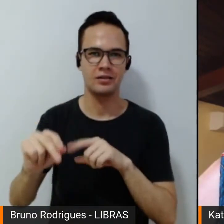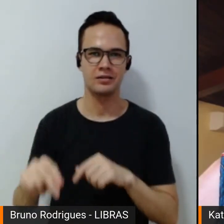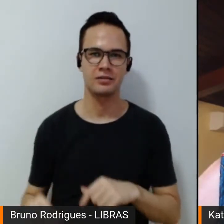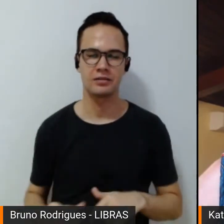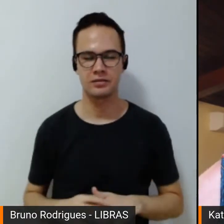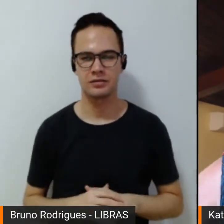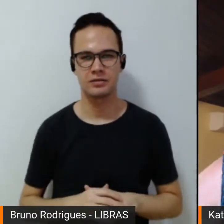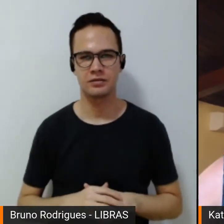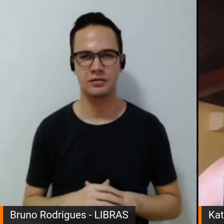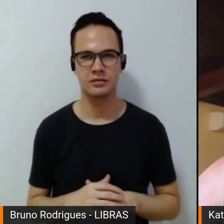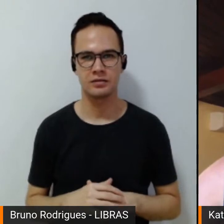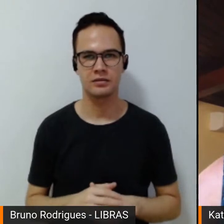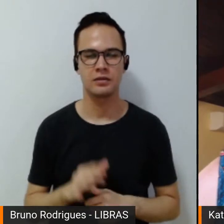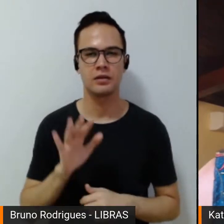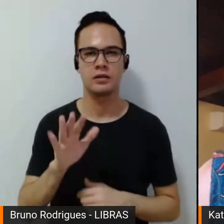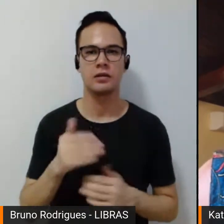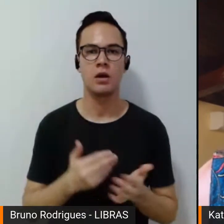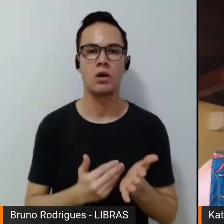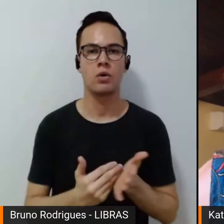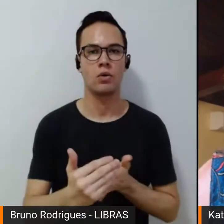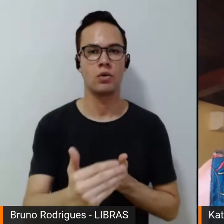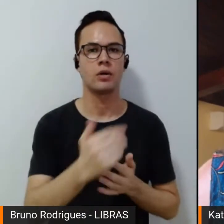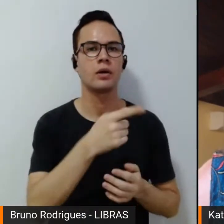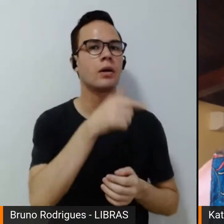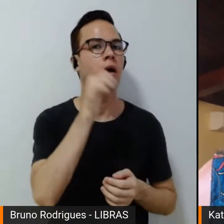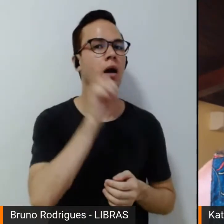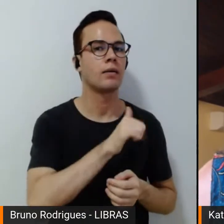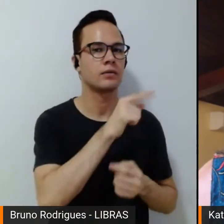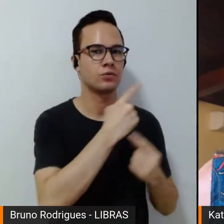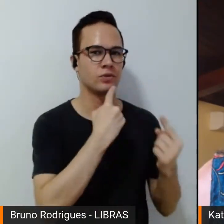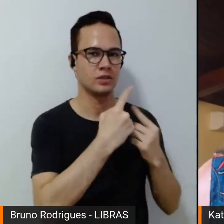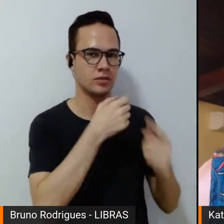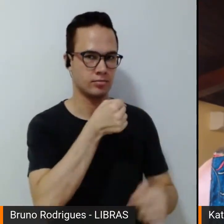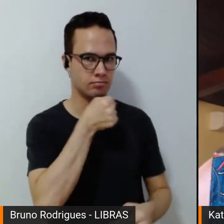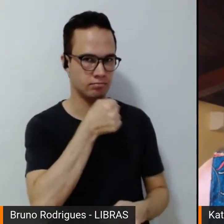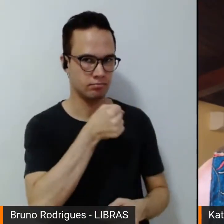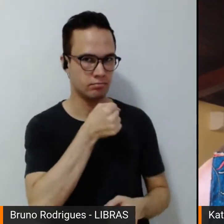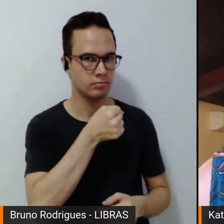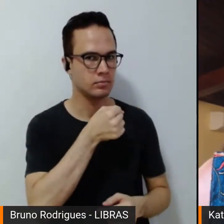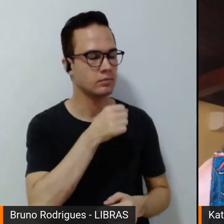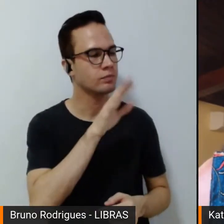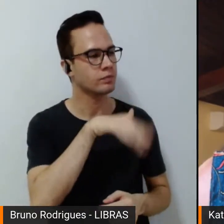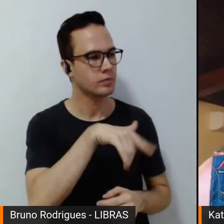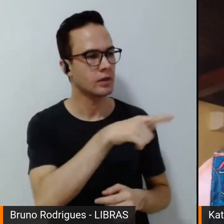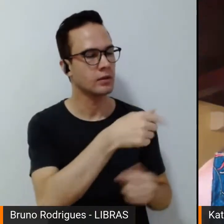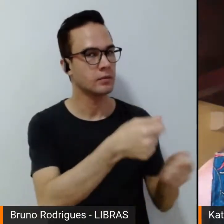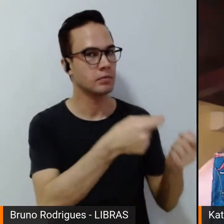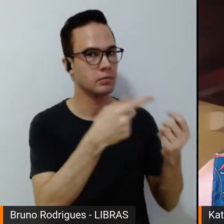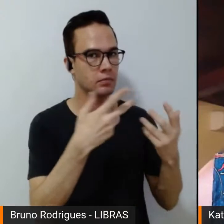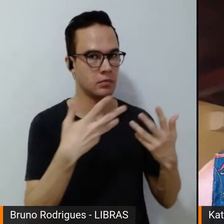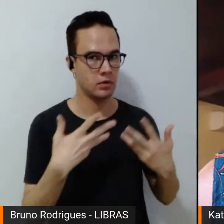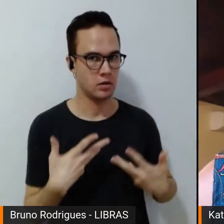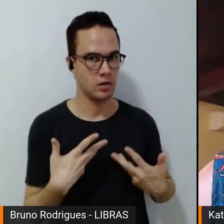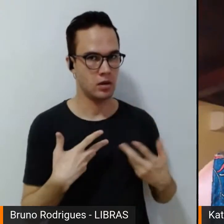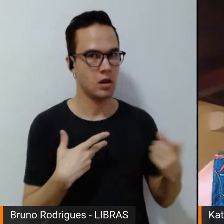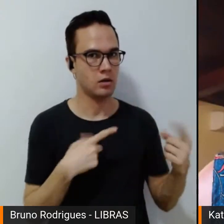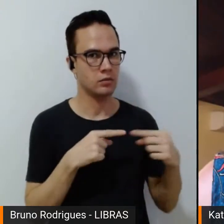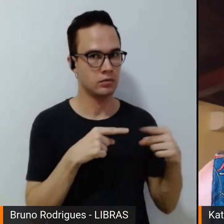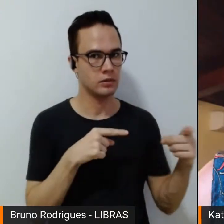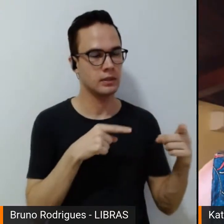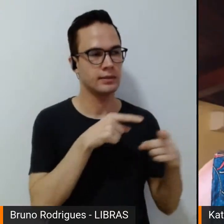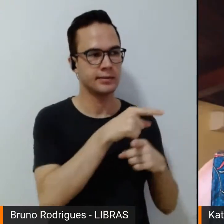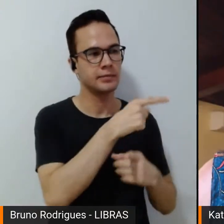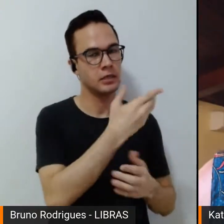quando eu começo a entrevistar as mulheres, eu começo a ouvir uma referência à